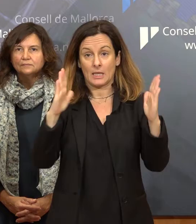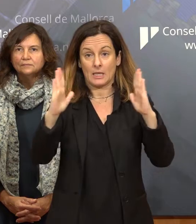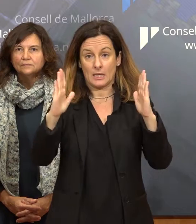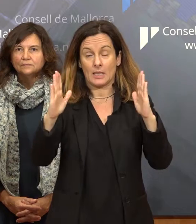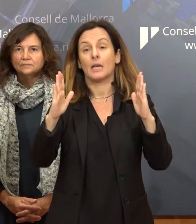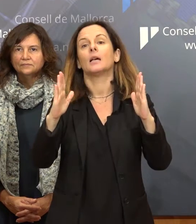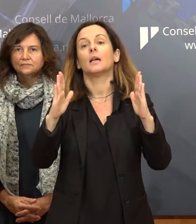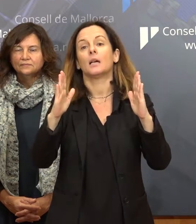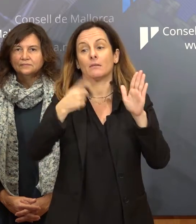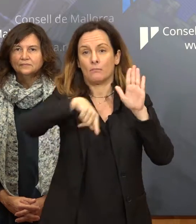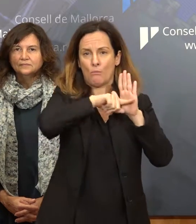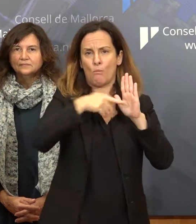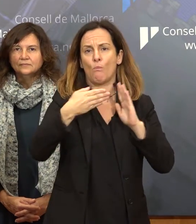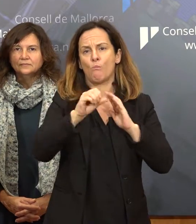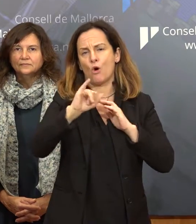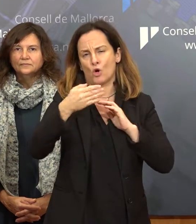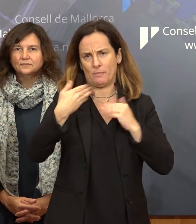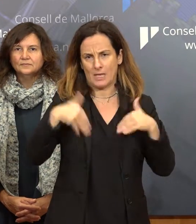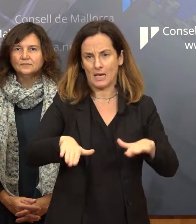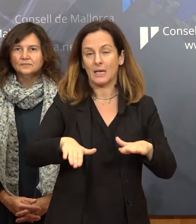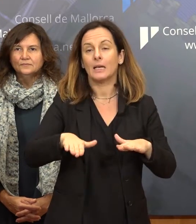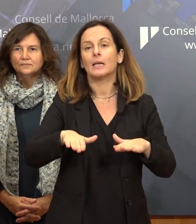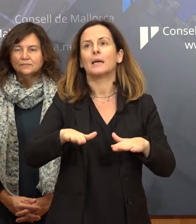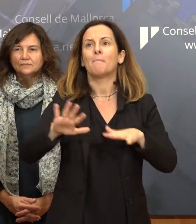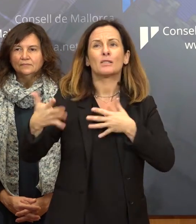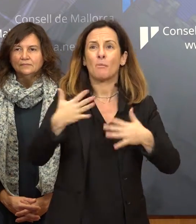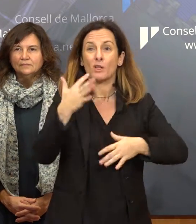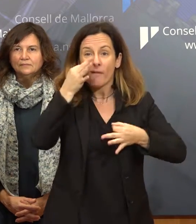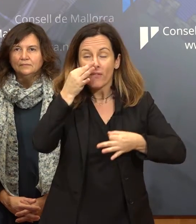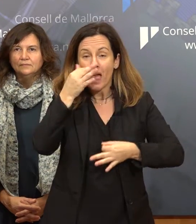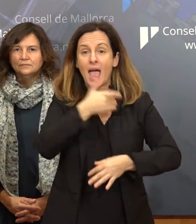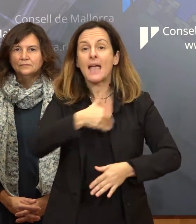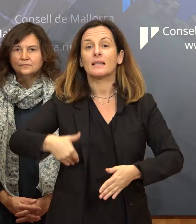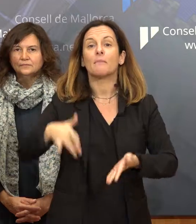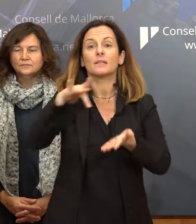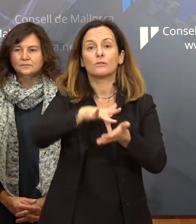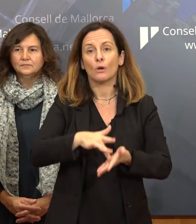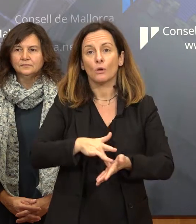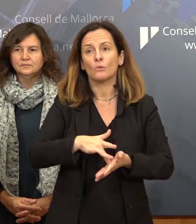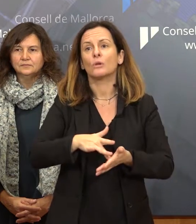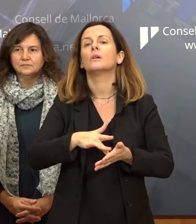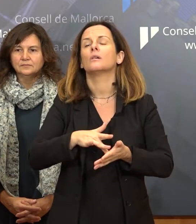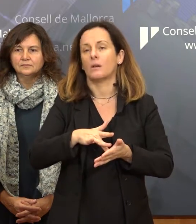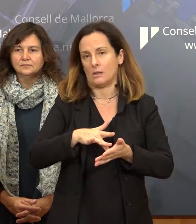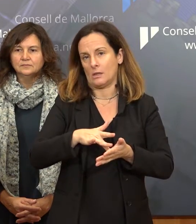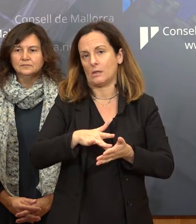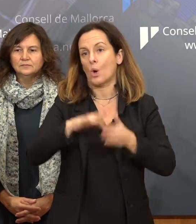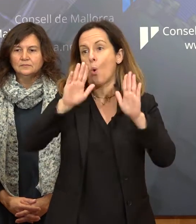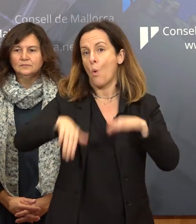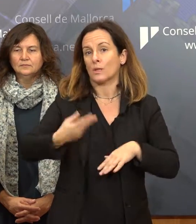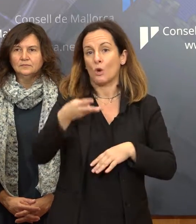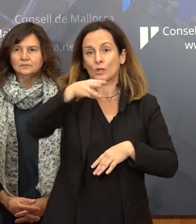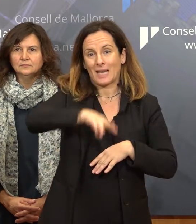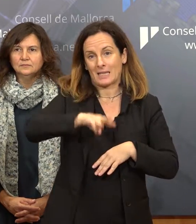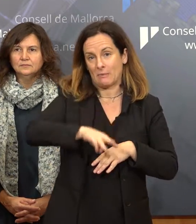en el BOIP tinguin lloc en el quart trimestre de 2018. Dins la darrera